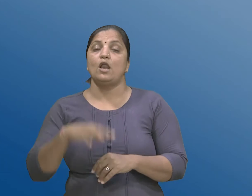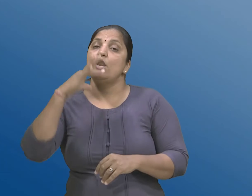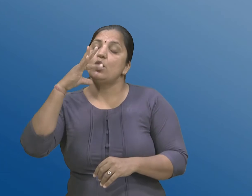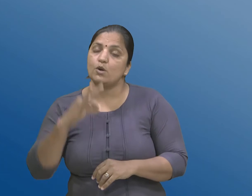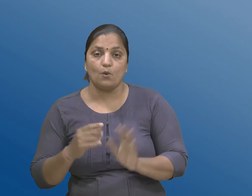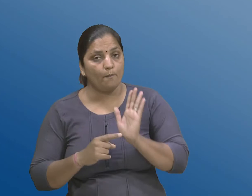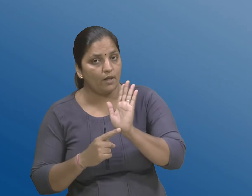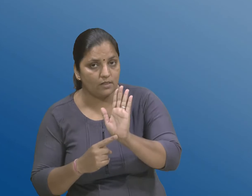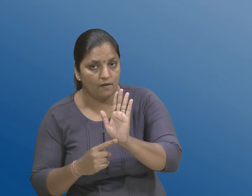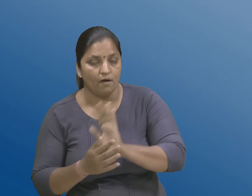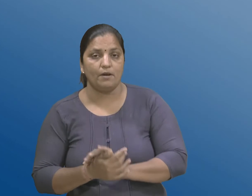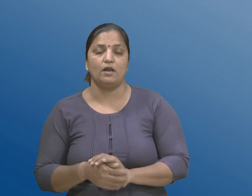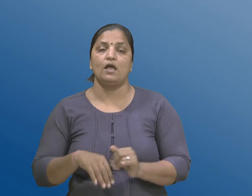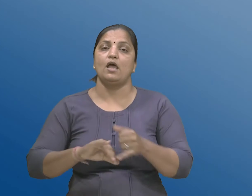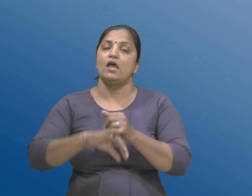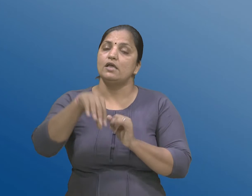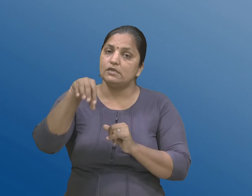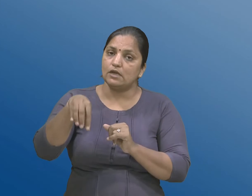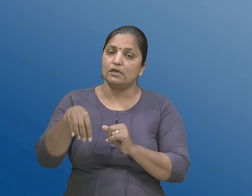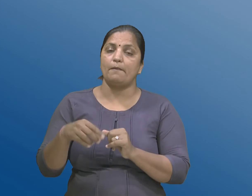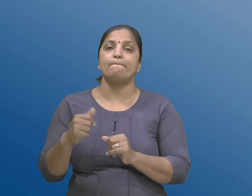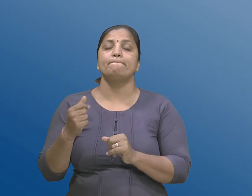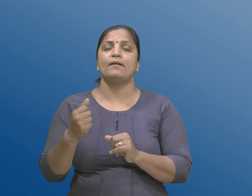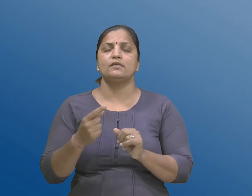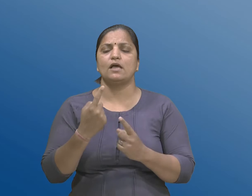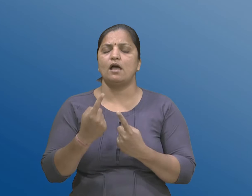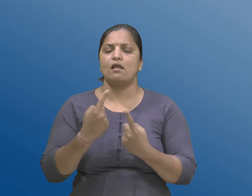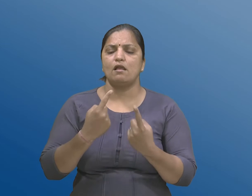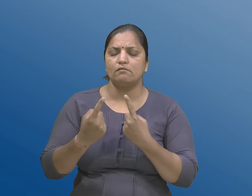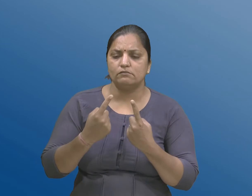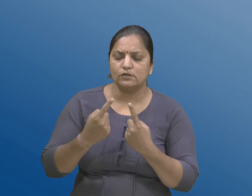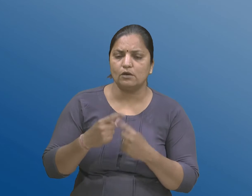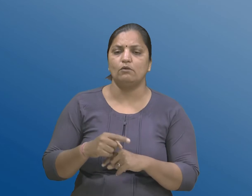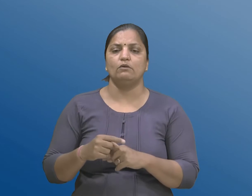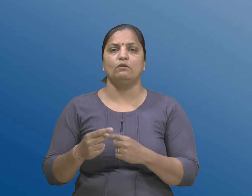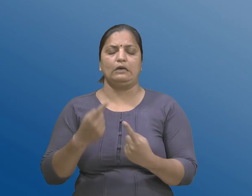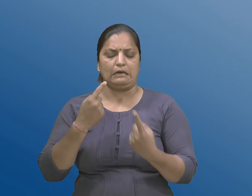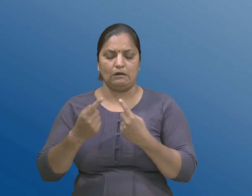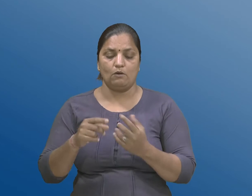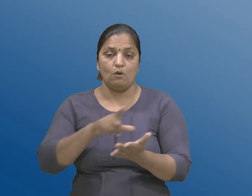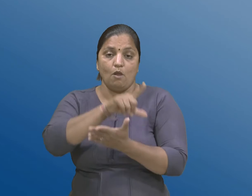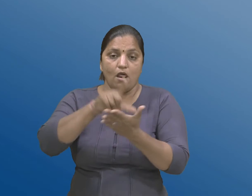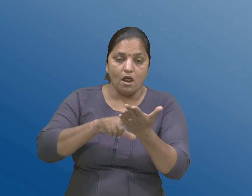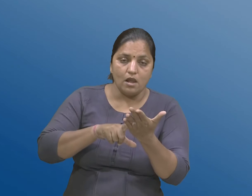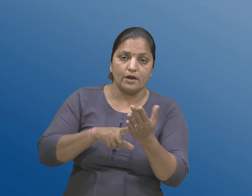आवेल राज्यनिदिन हिसाब schöne 105. अने ते परना अन्यवेशण एहवाल राज्यसरकर द्वारा